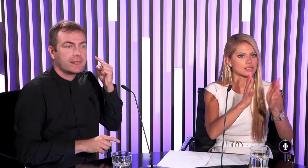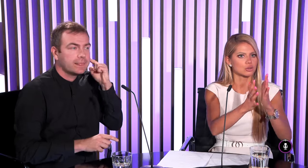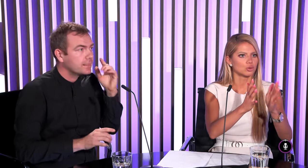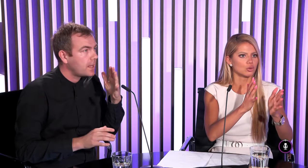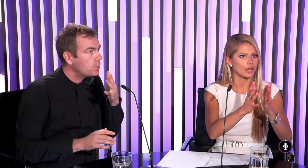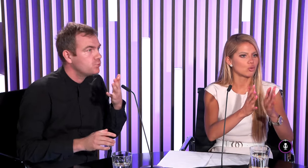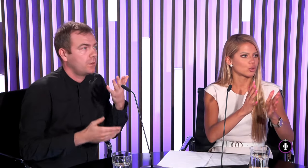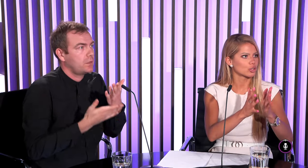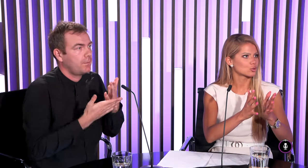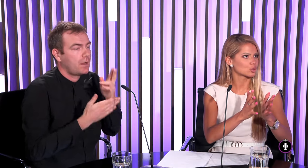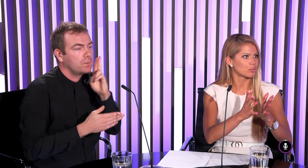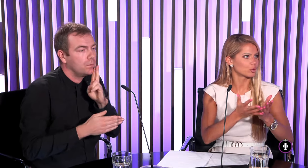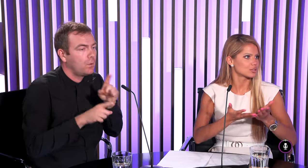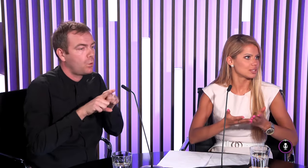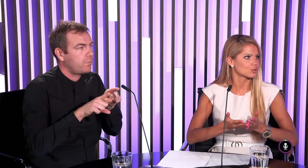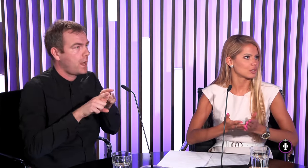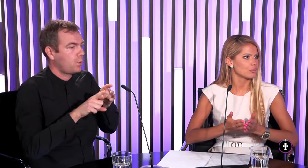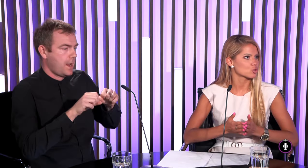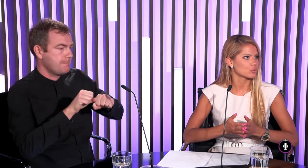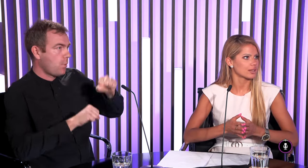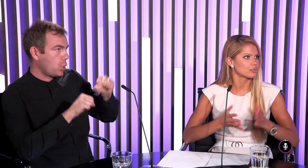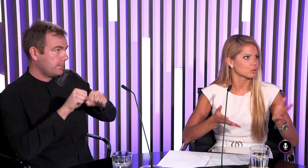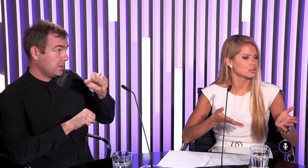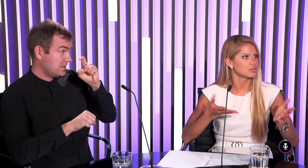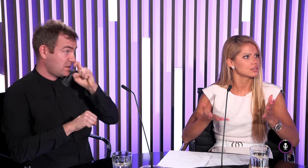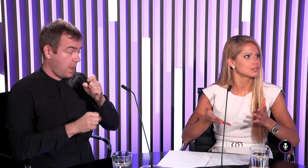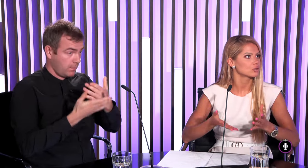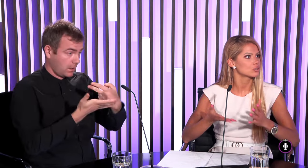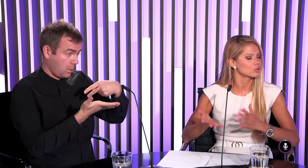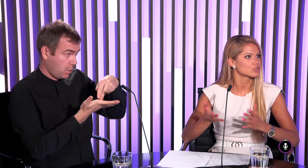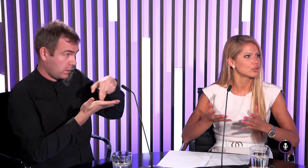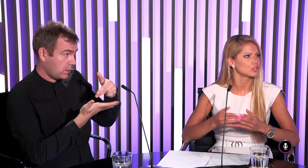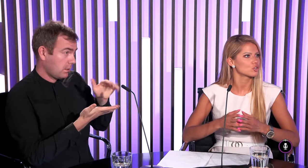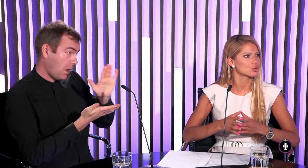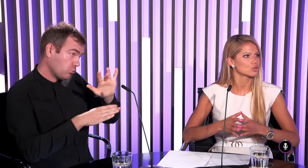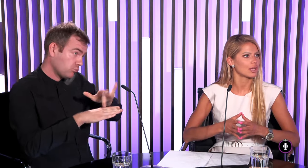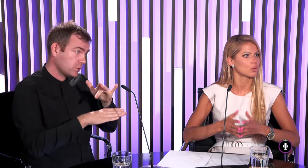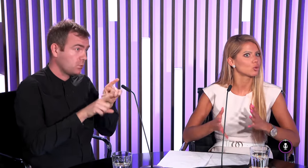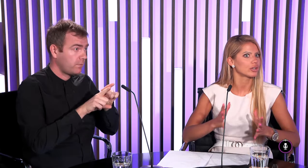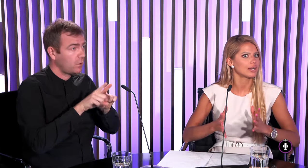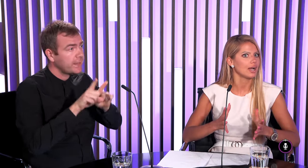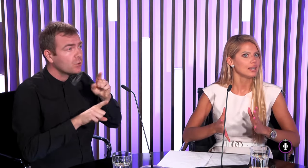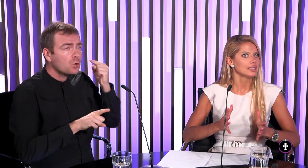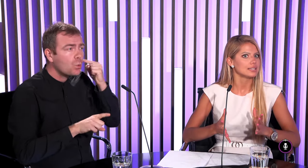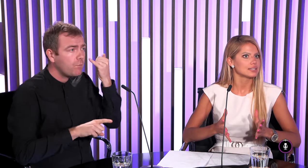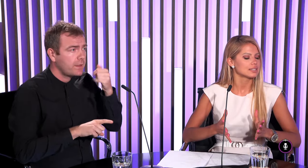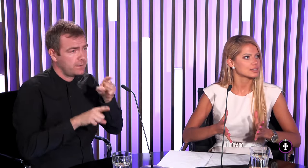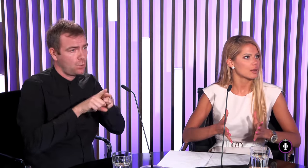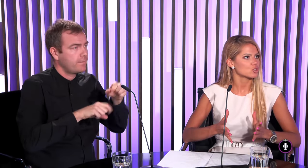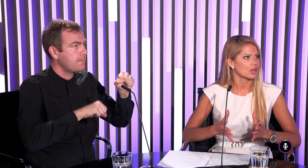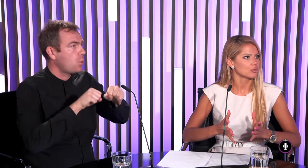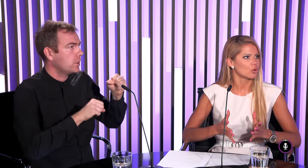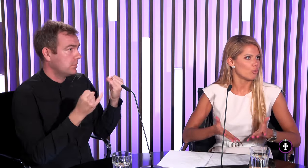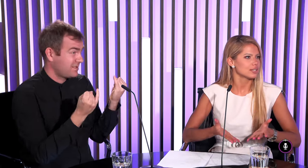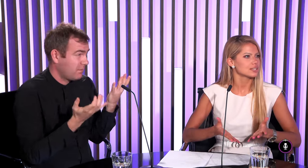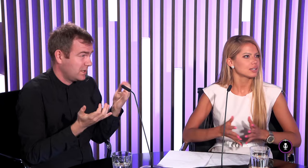zlú nejakú motorickú schopnosť, je to tak? Možno máte pocit, vy niektorí sluchovosťne hodení, že možno tá motorika niekde je